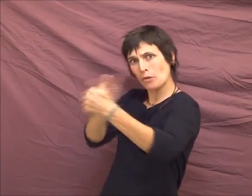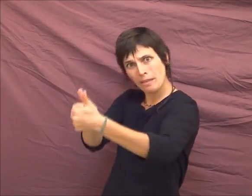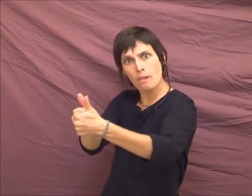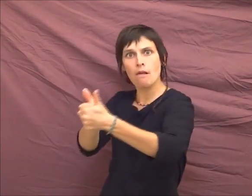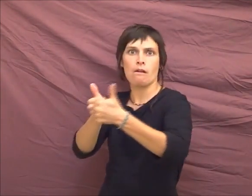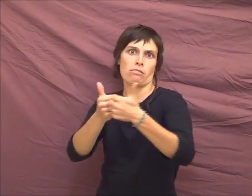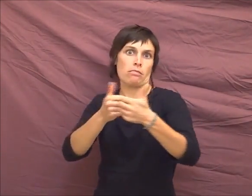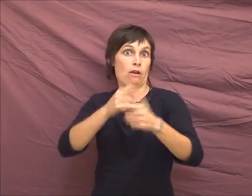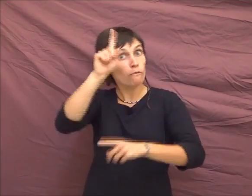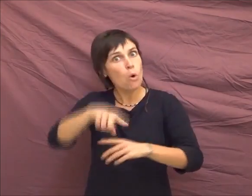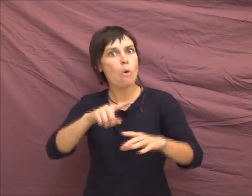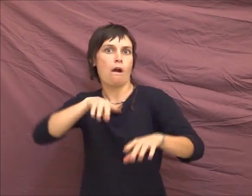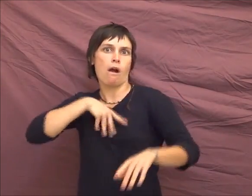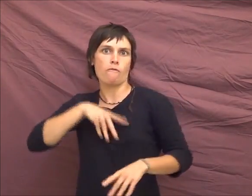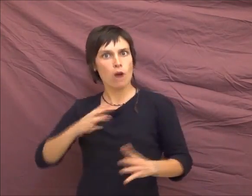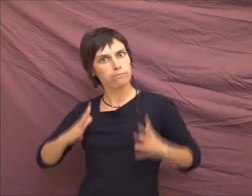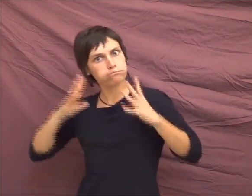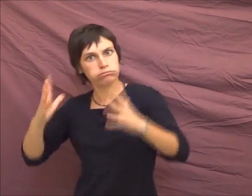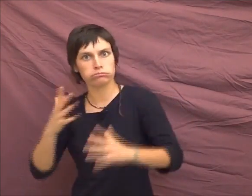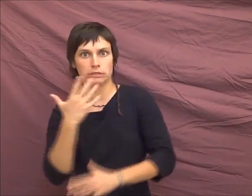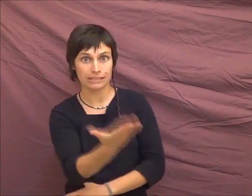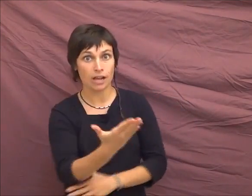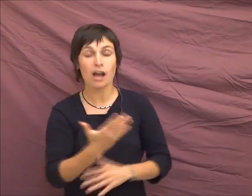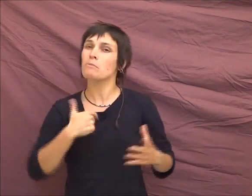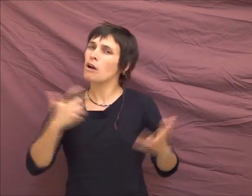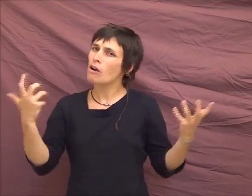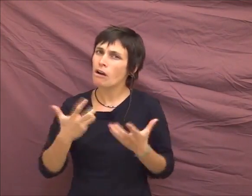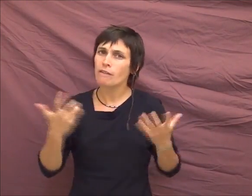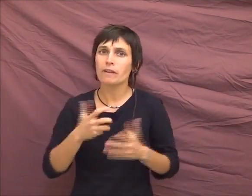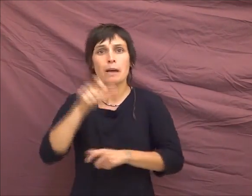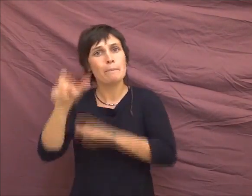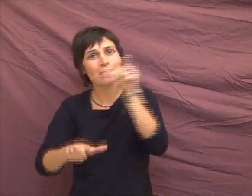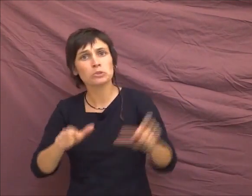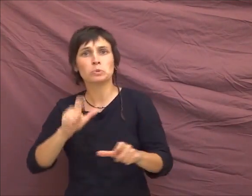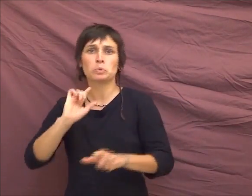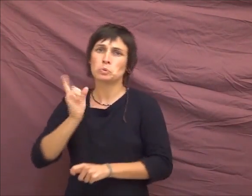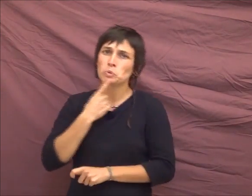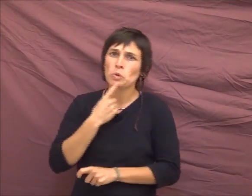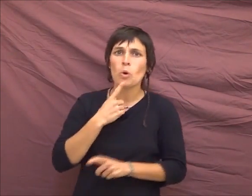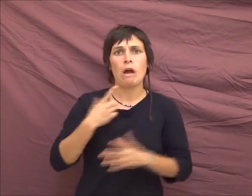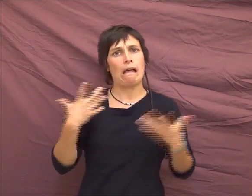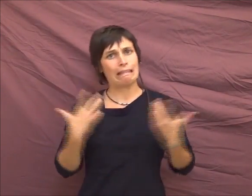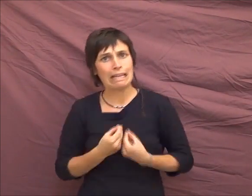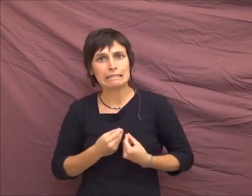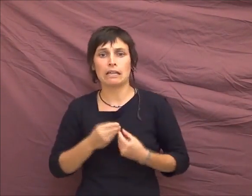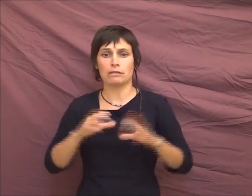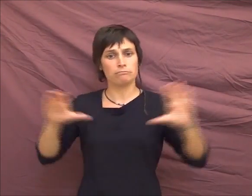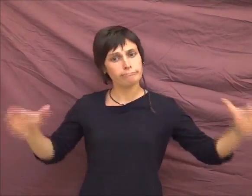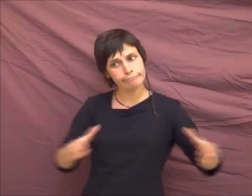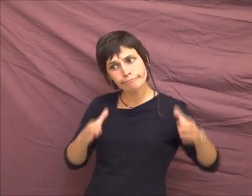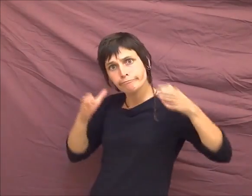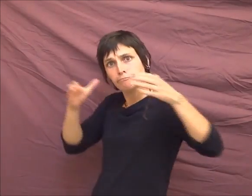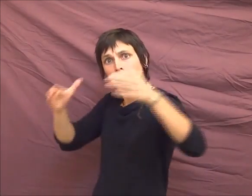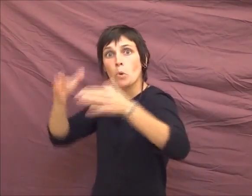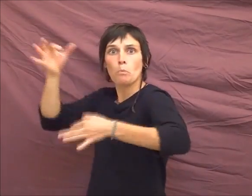Je souhaite que les sourds et les intersexes qui vont en procès aillent ensemble,